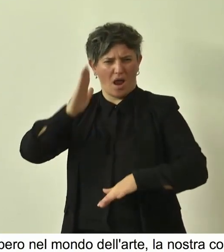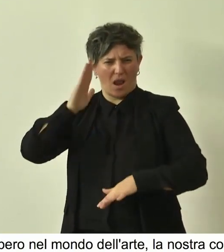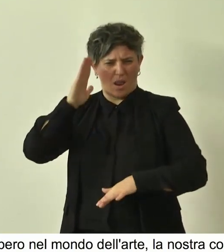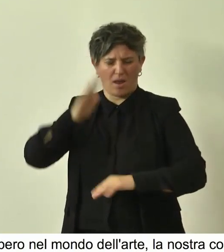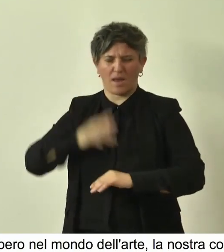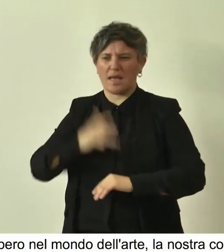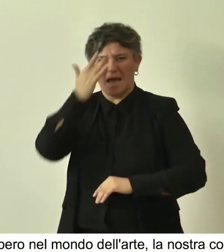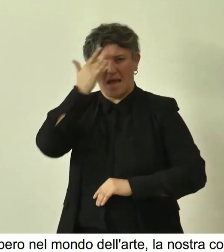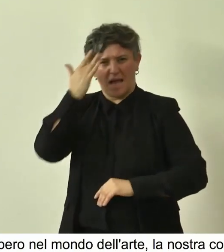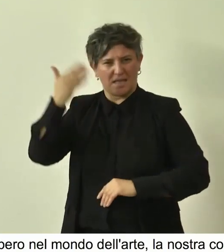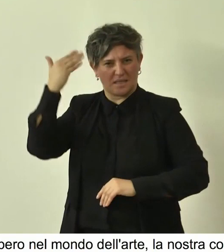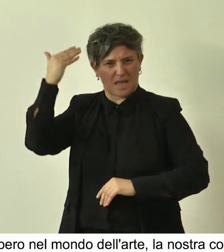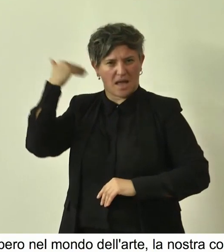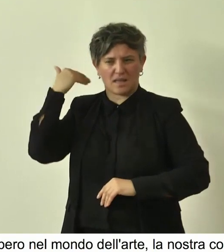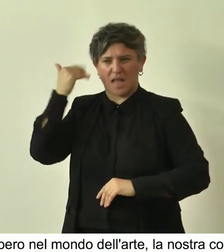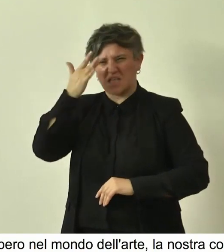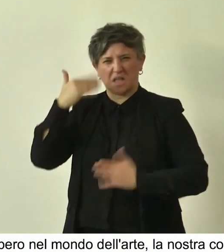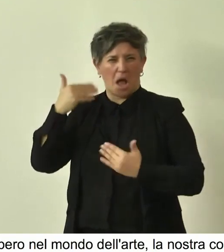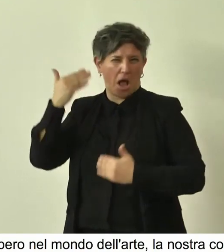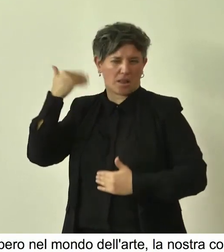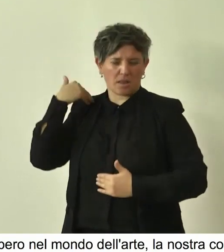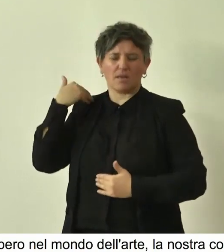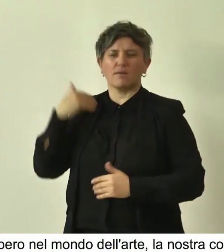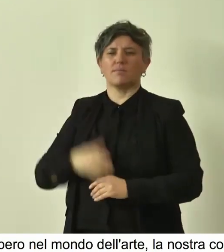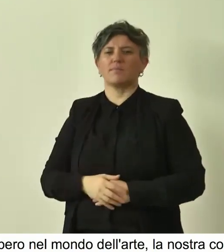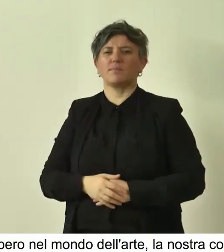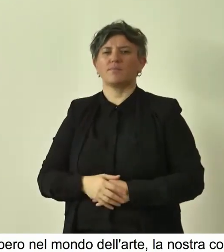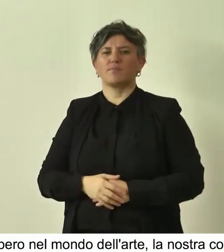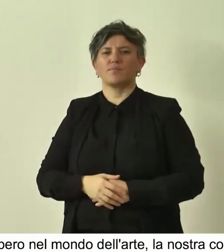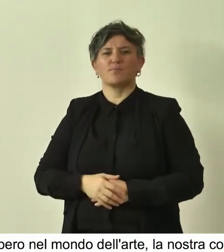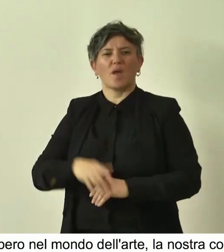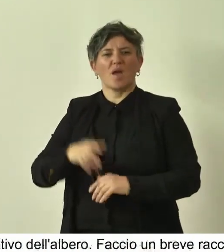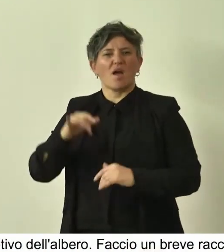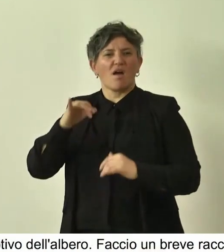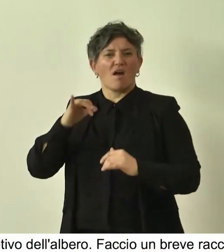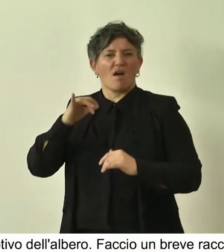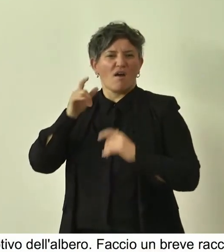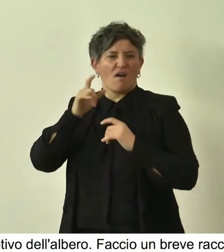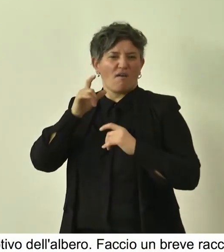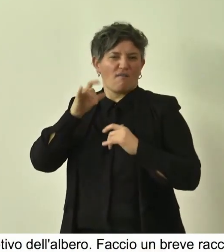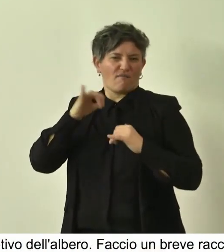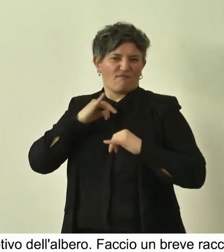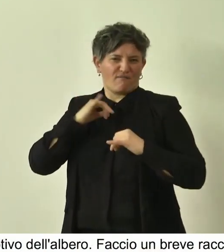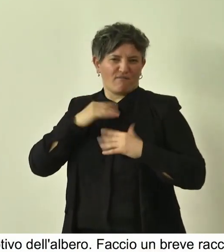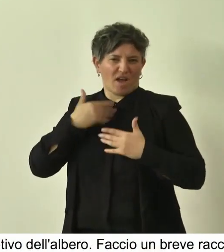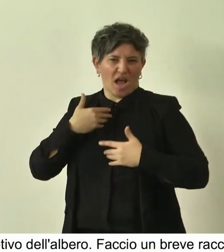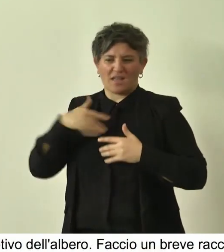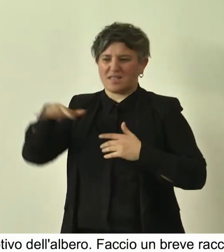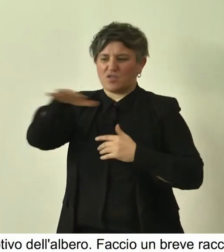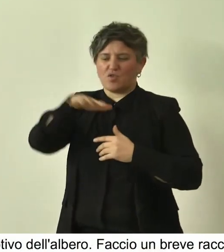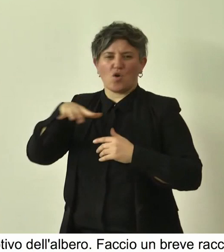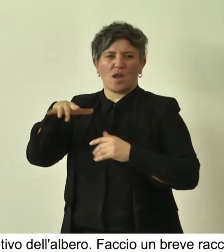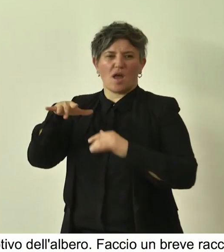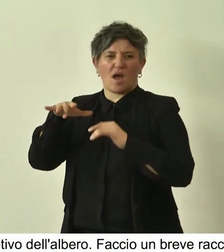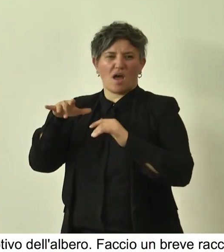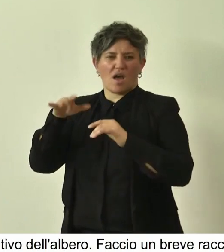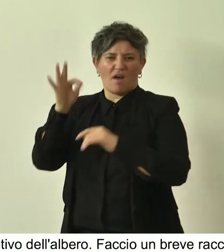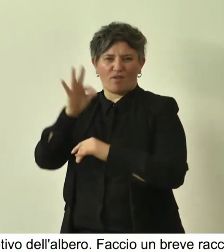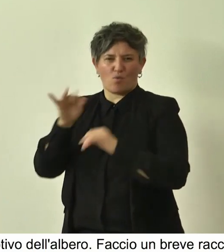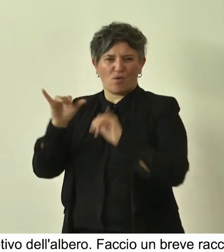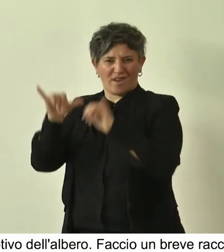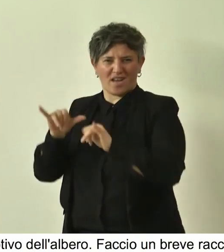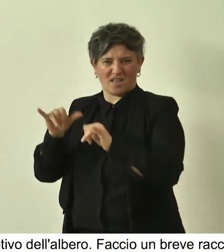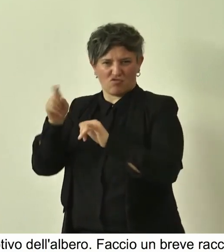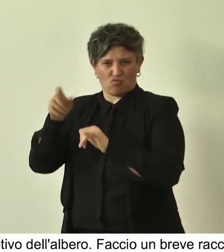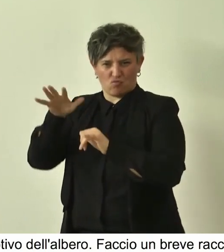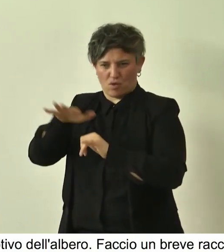Quest'estate ho fatto, l'estate scorso ho fatto una vacanza nella zona del Friuli Venezia Giulia, in